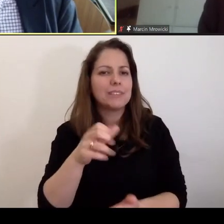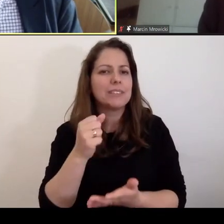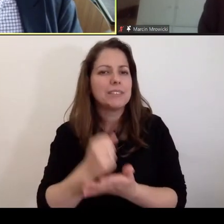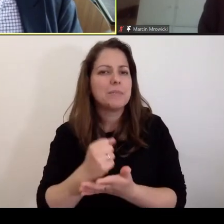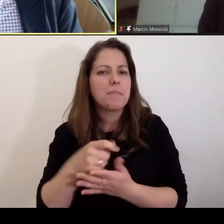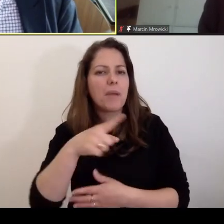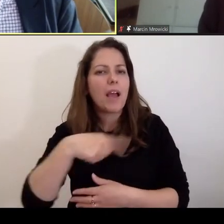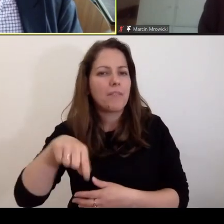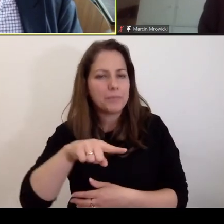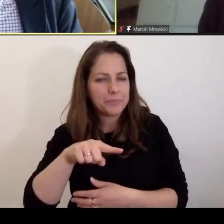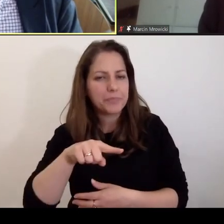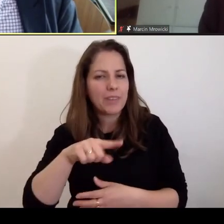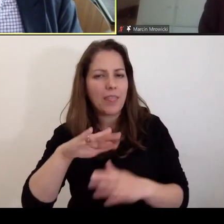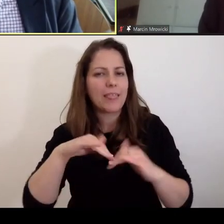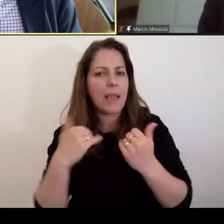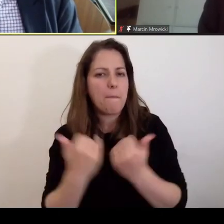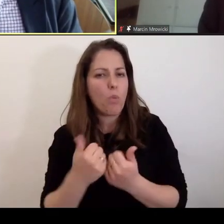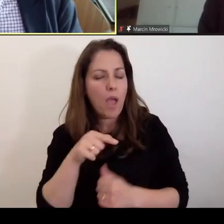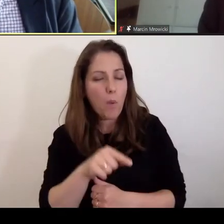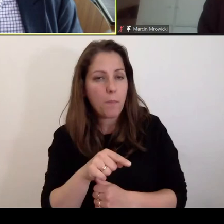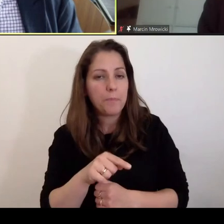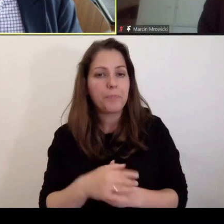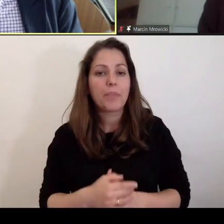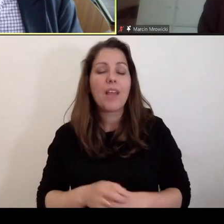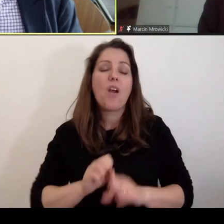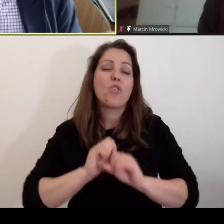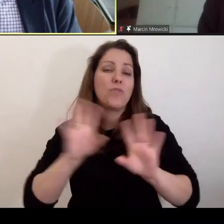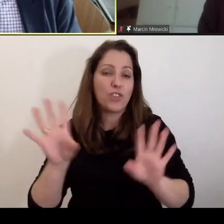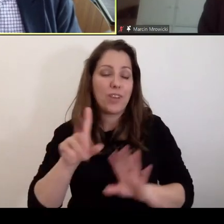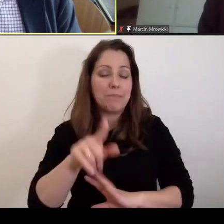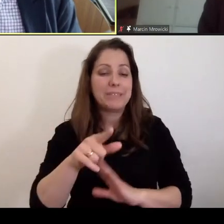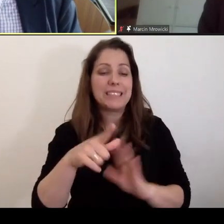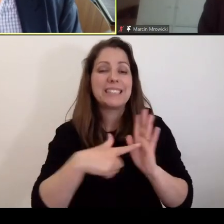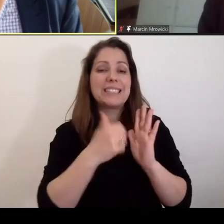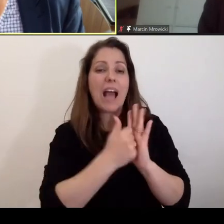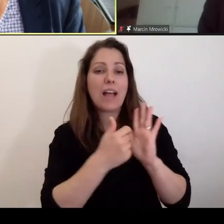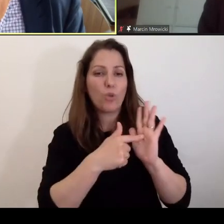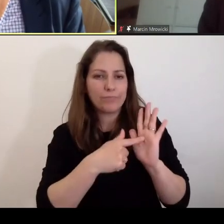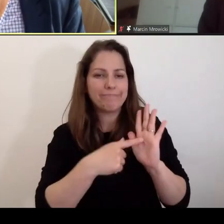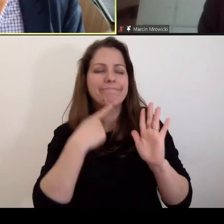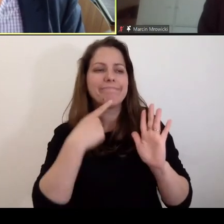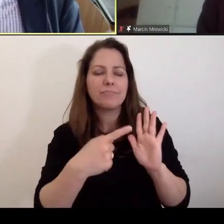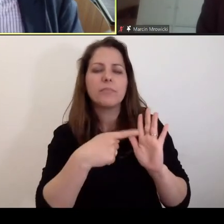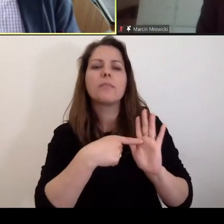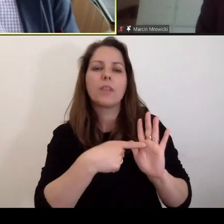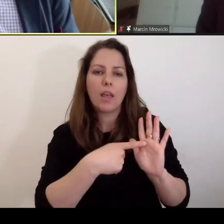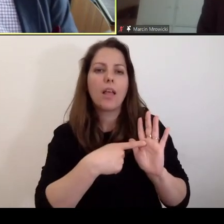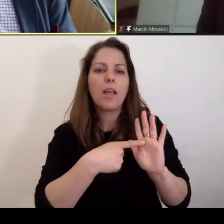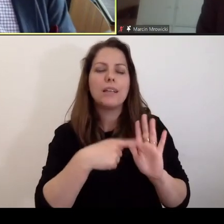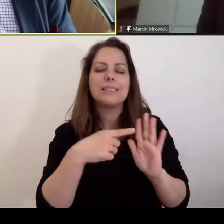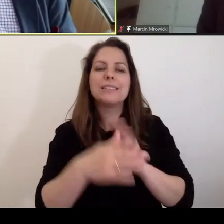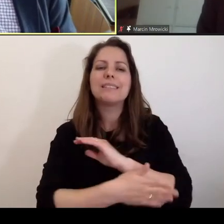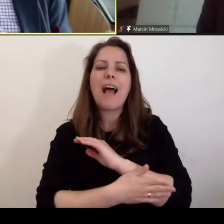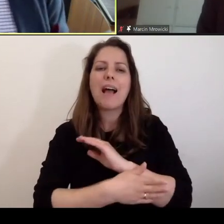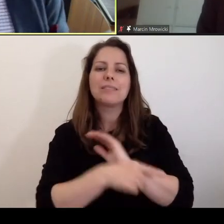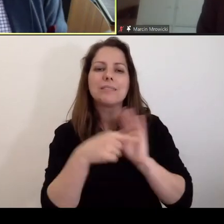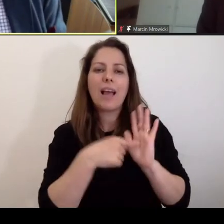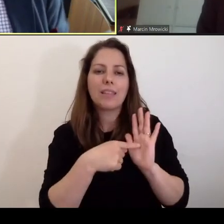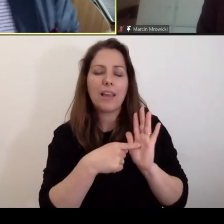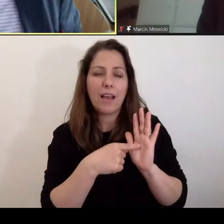z jurysdykcji Trybunału. Oczywiście statut deklaruje zasadę, czy